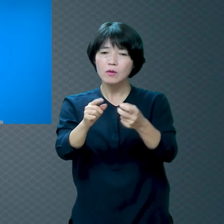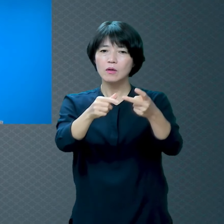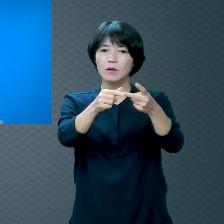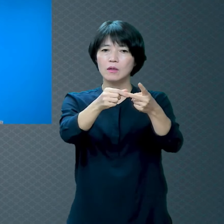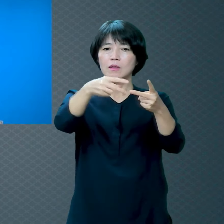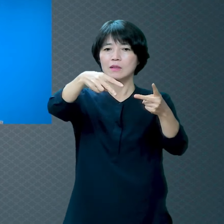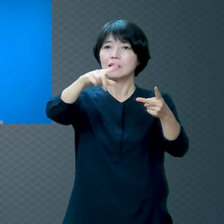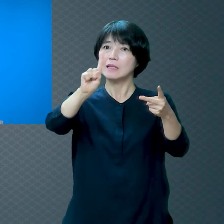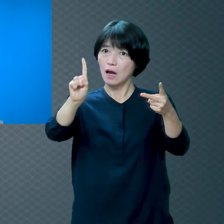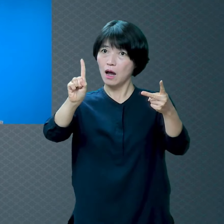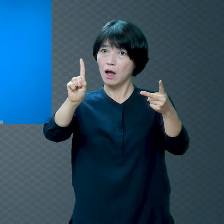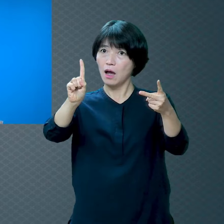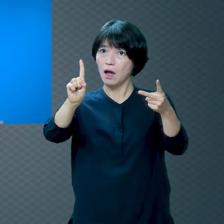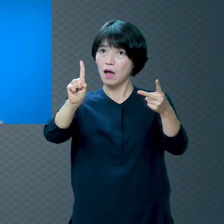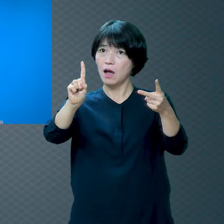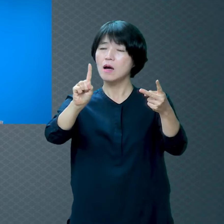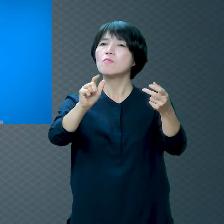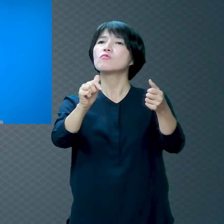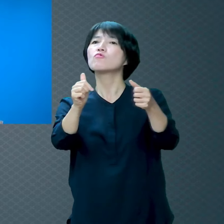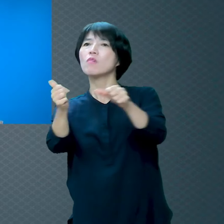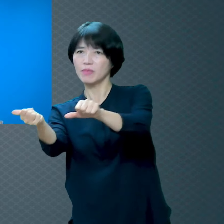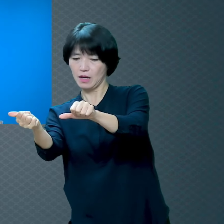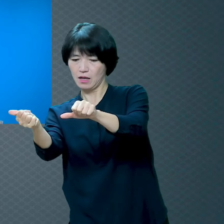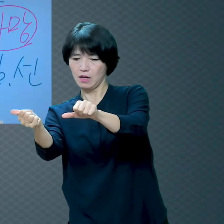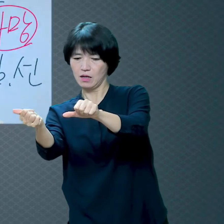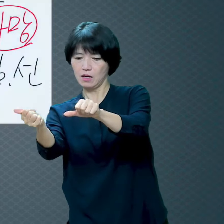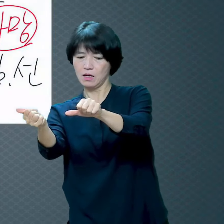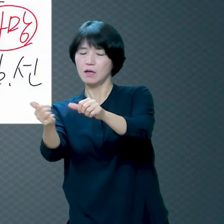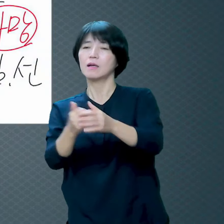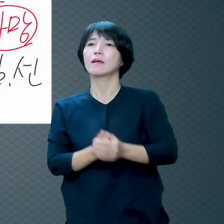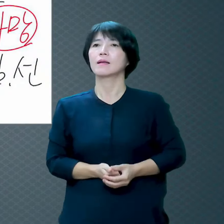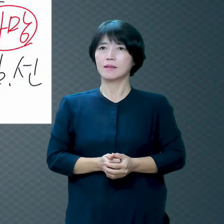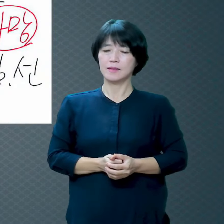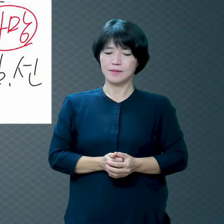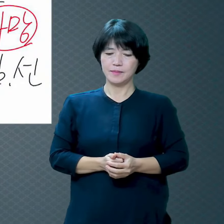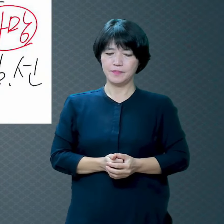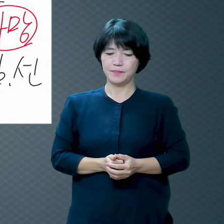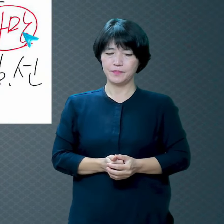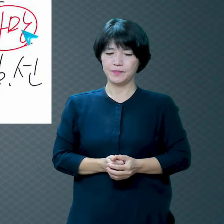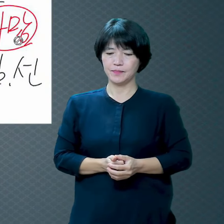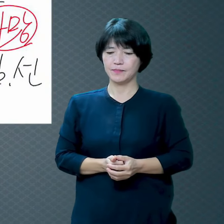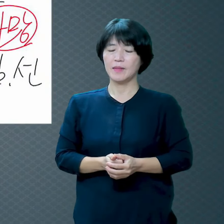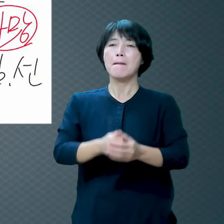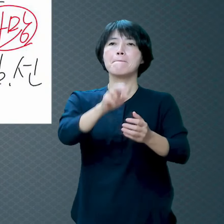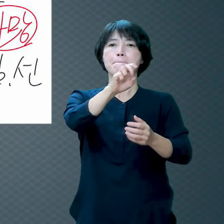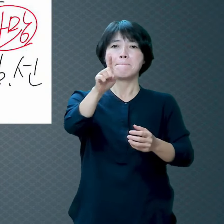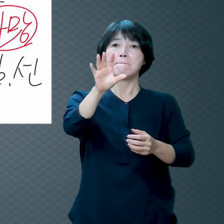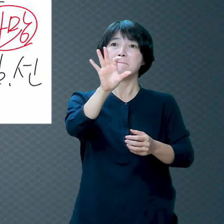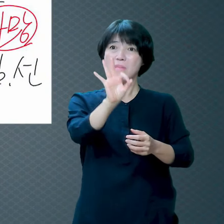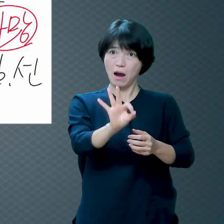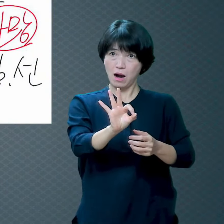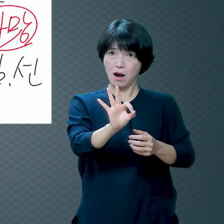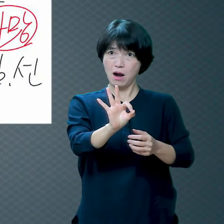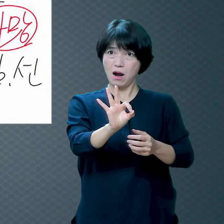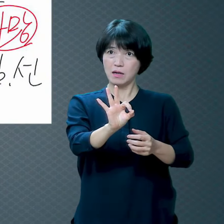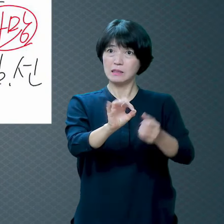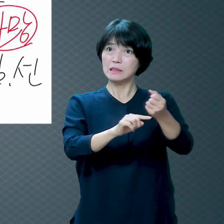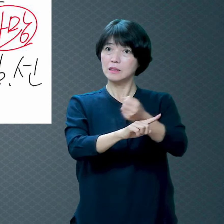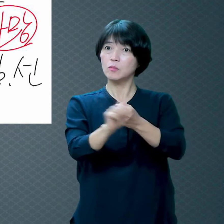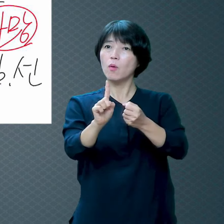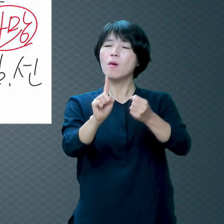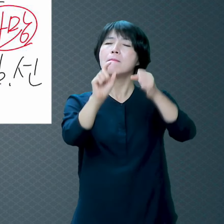한자로 죽었다는 것을 뜻합니다 그리고 망자는 이거는